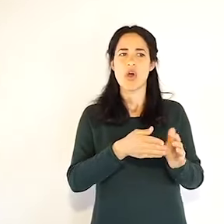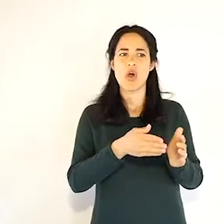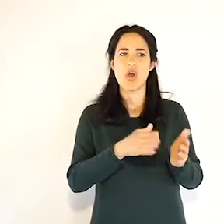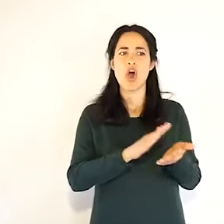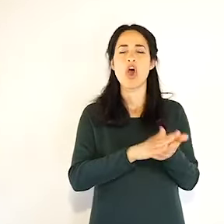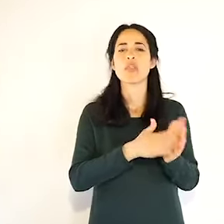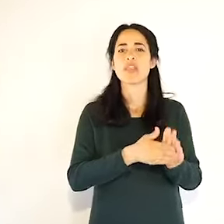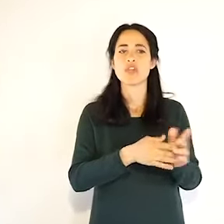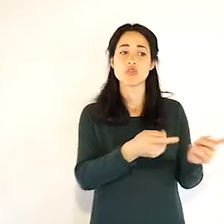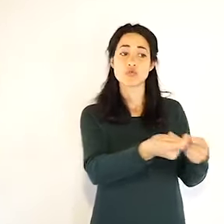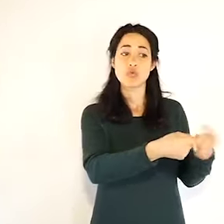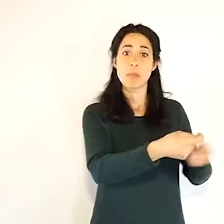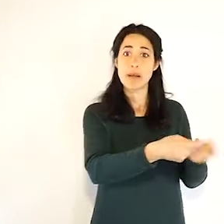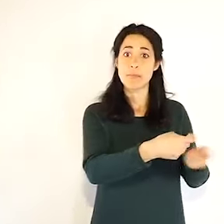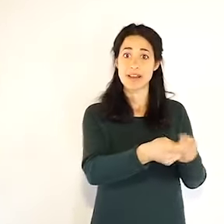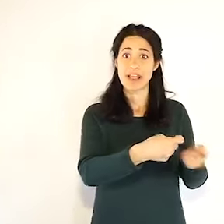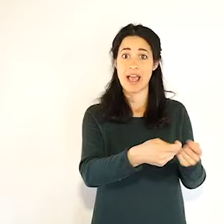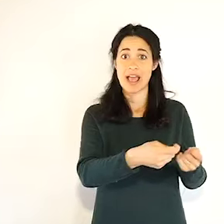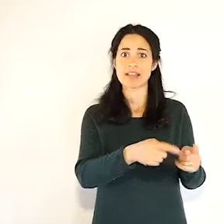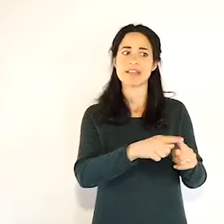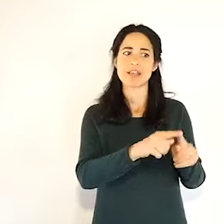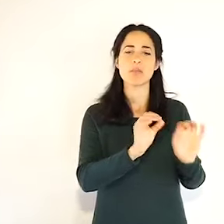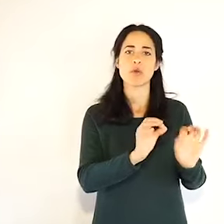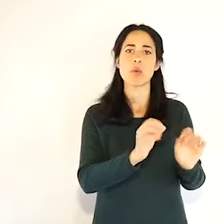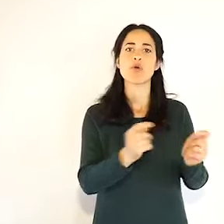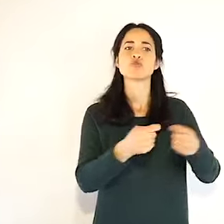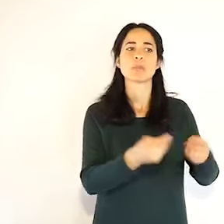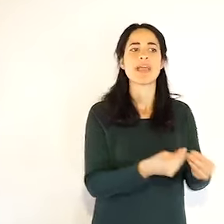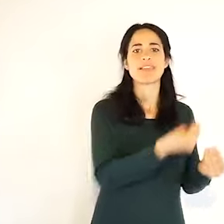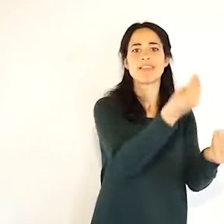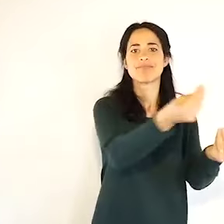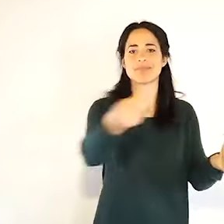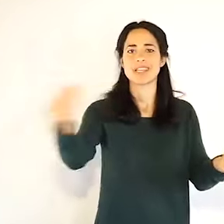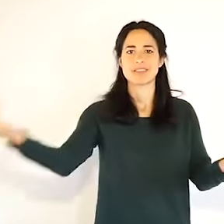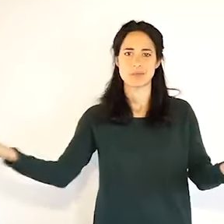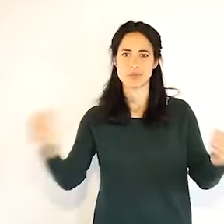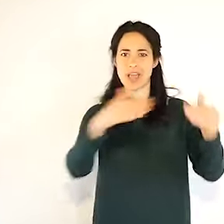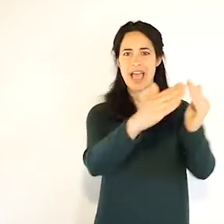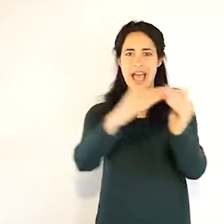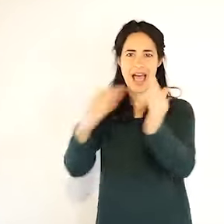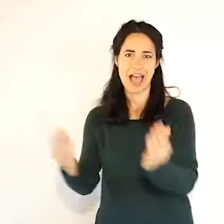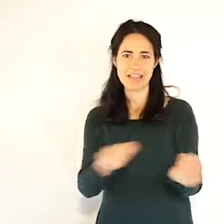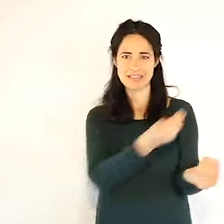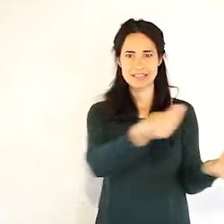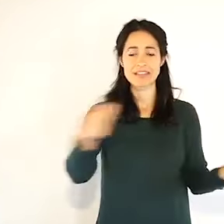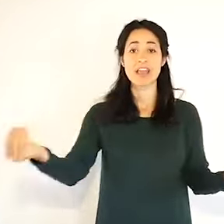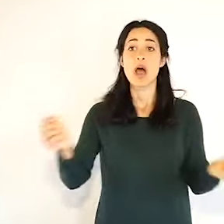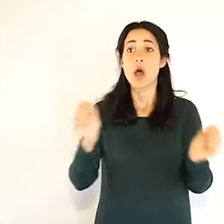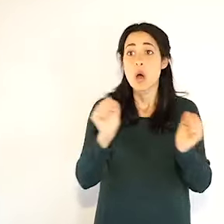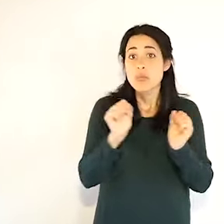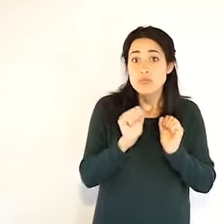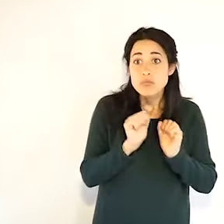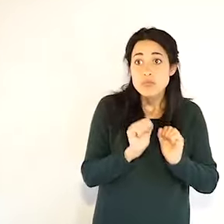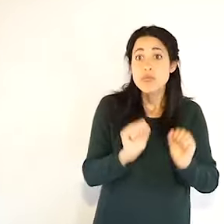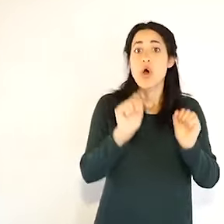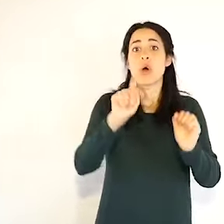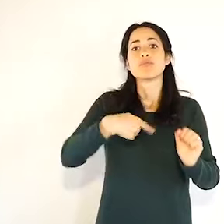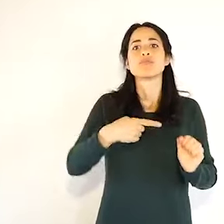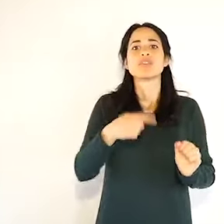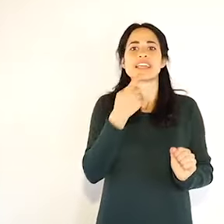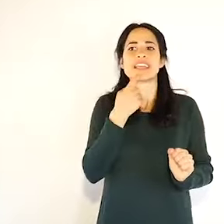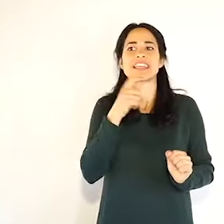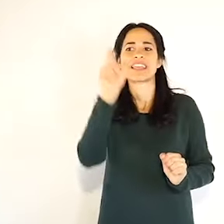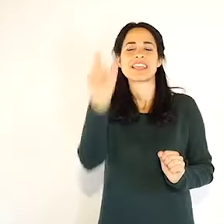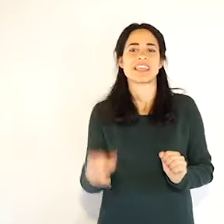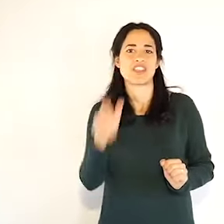estendere oltre che gli anziani anche le donne in gravidanza magari negli ultimi due o tre mesi credo che